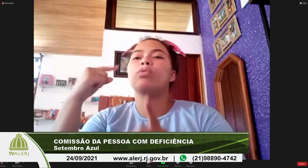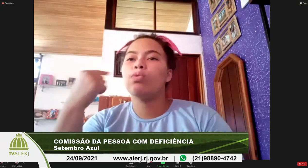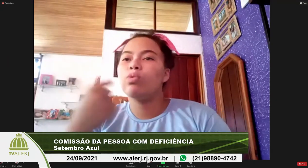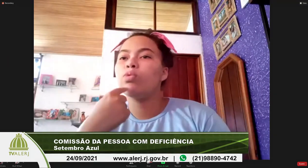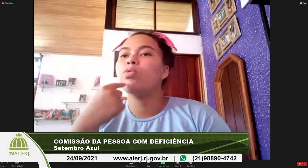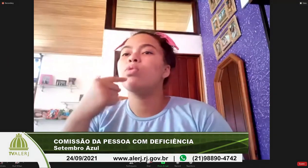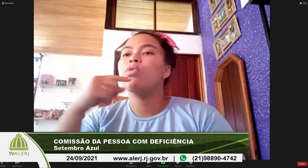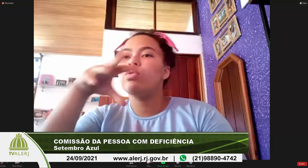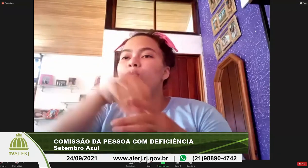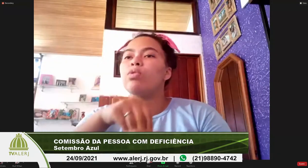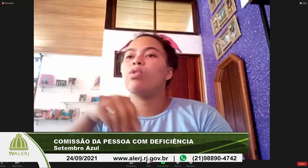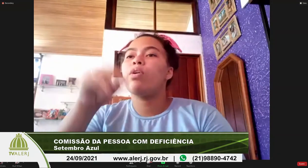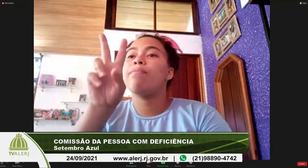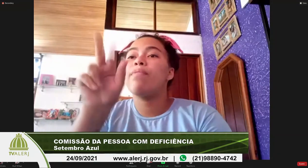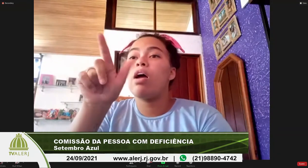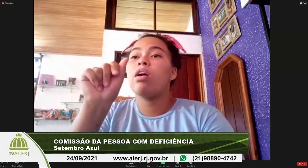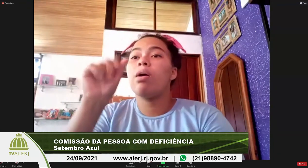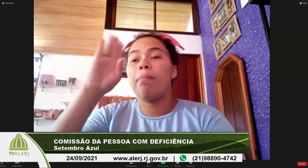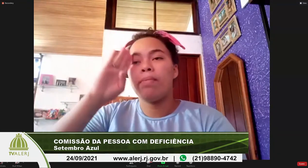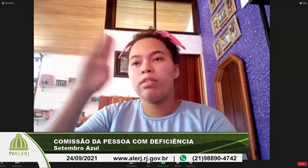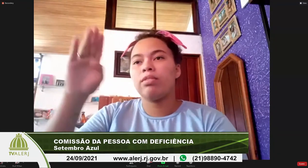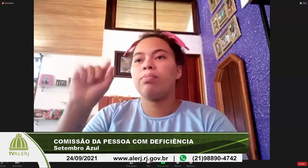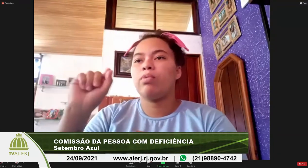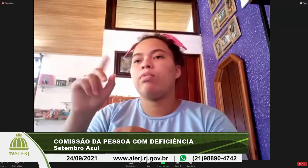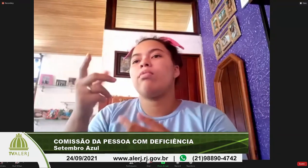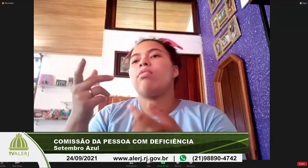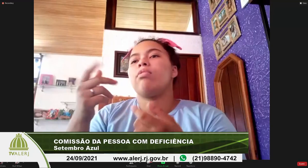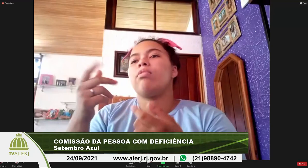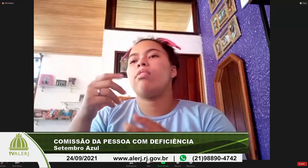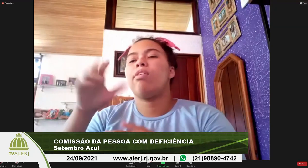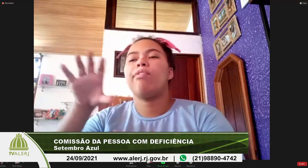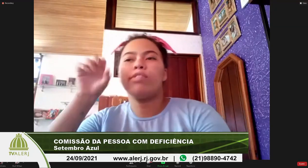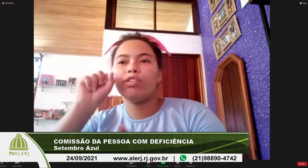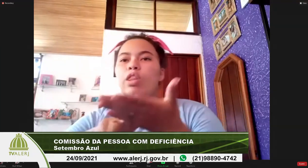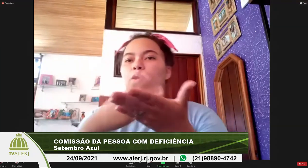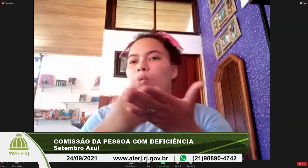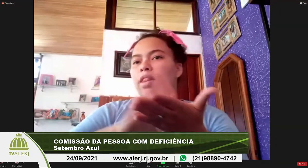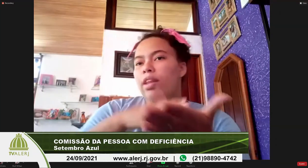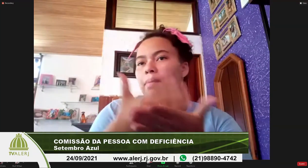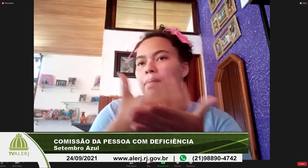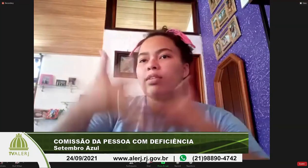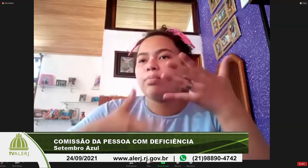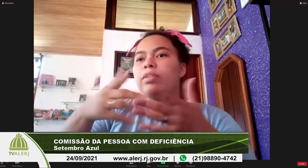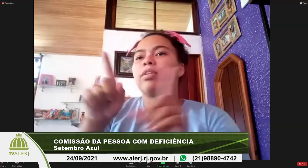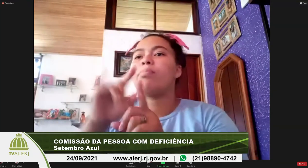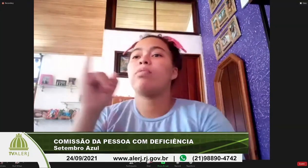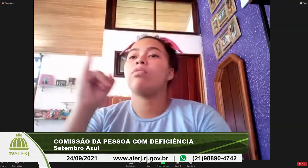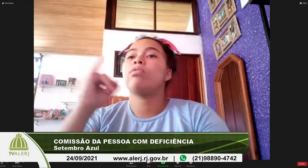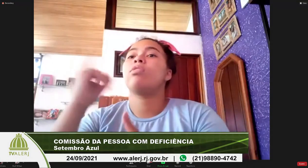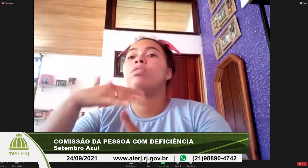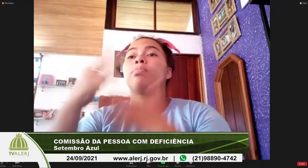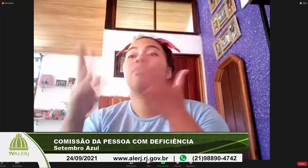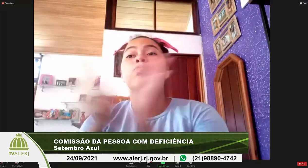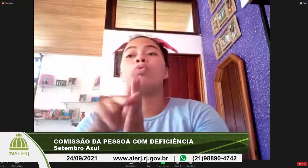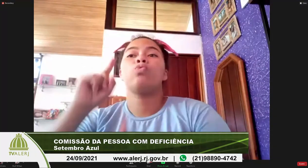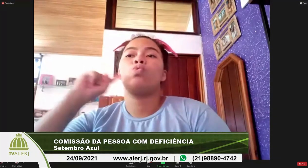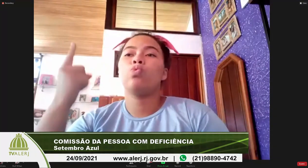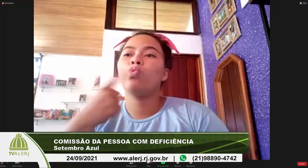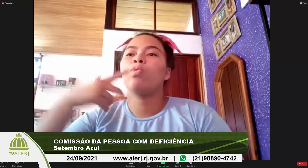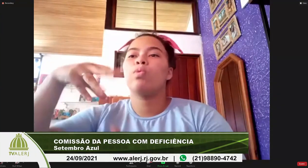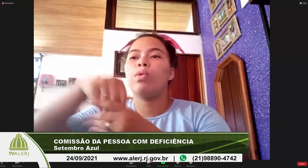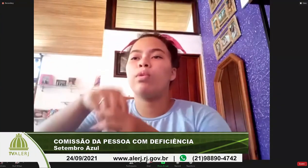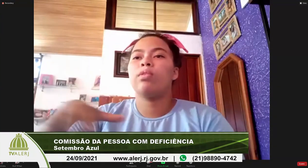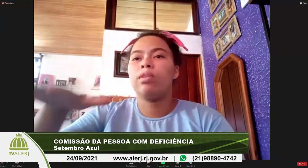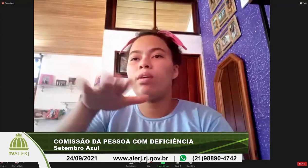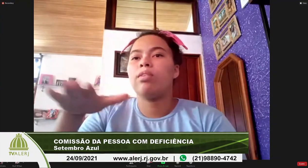com sobra de vagas para ouvintes tradutor intérprete de libras instrutor de